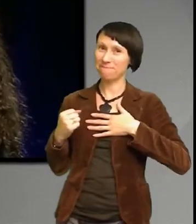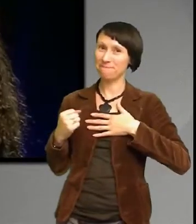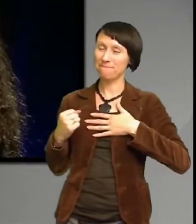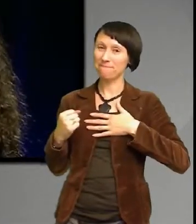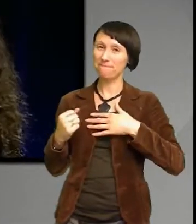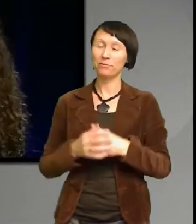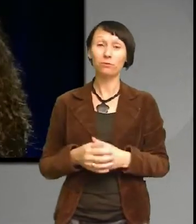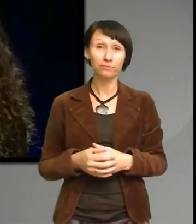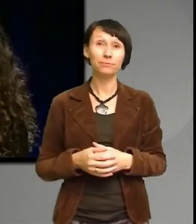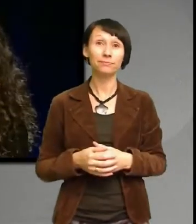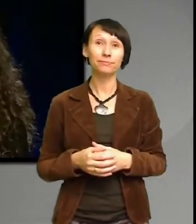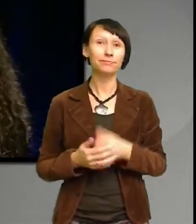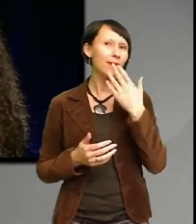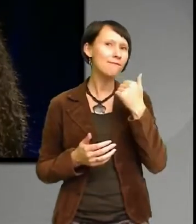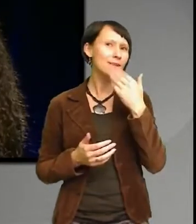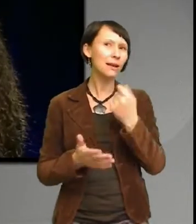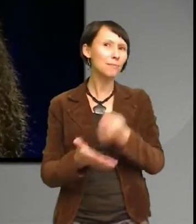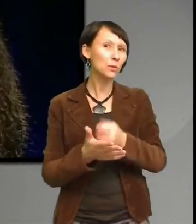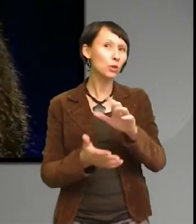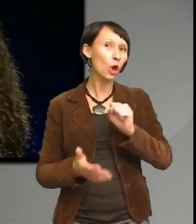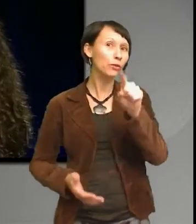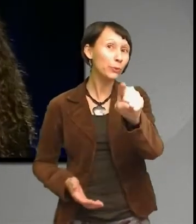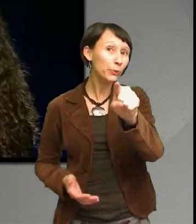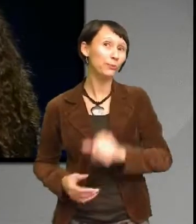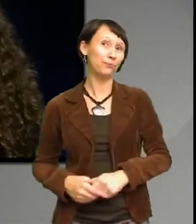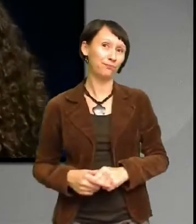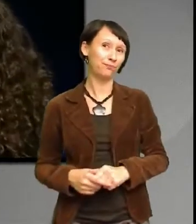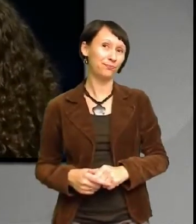vilka beslut tar du tack tack